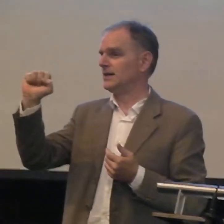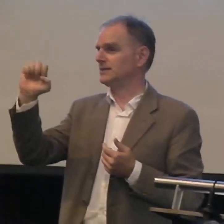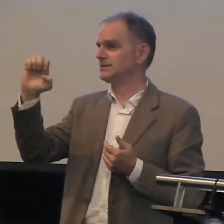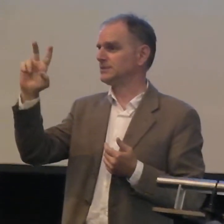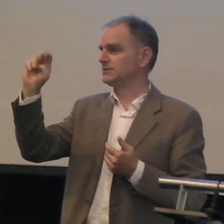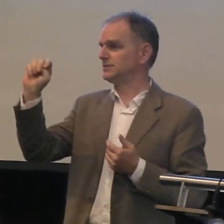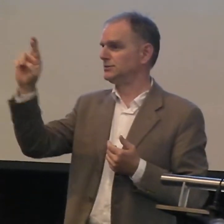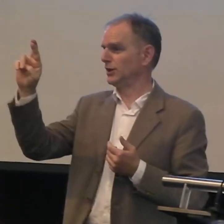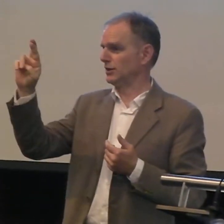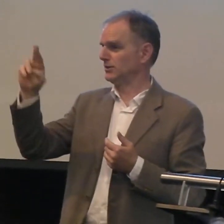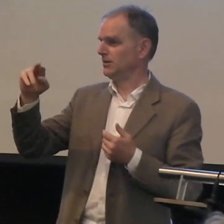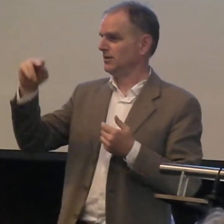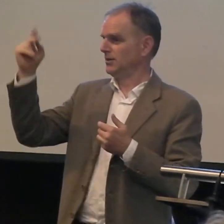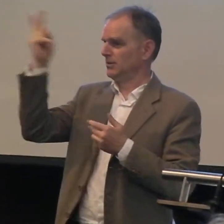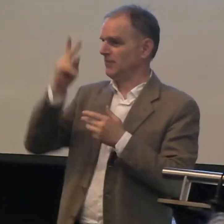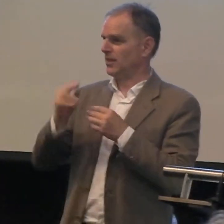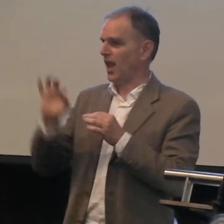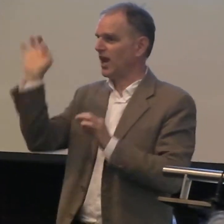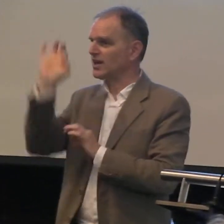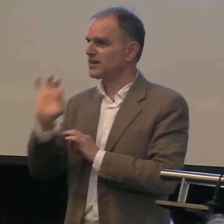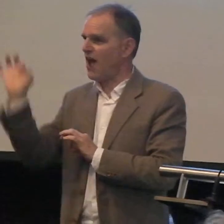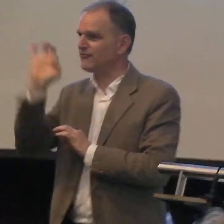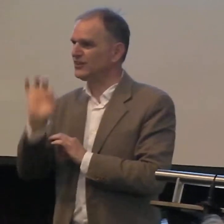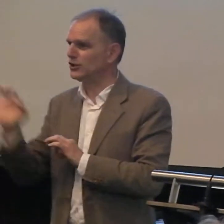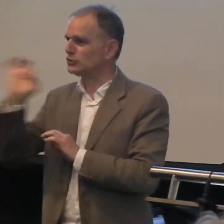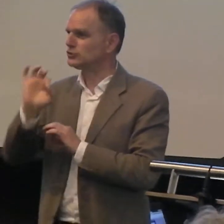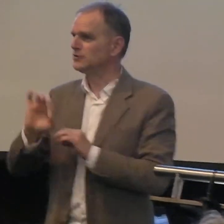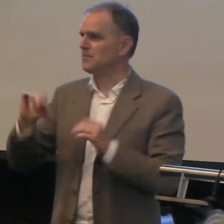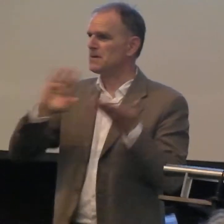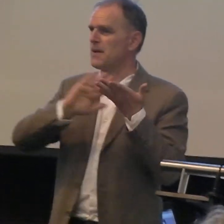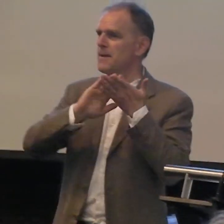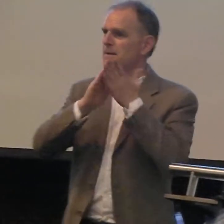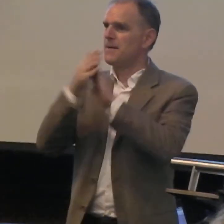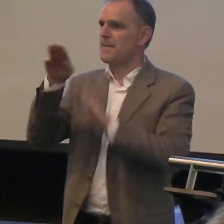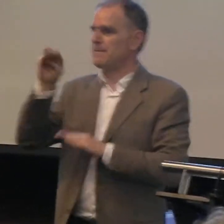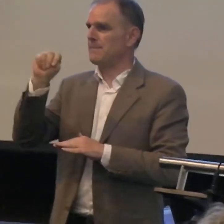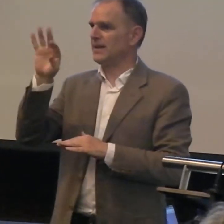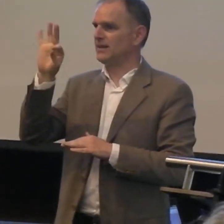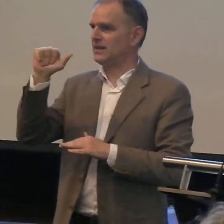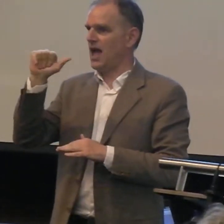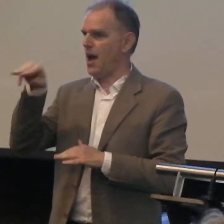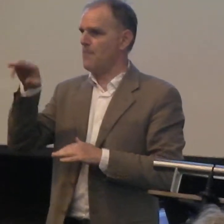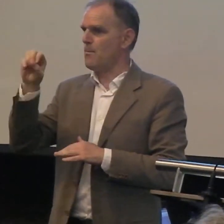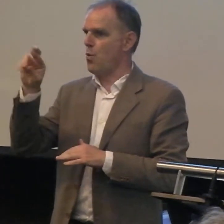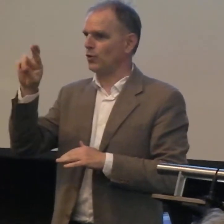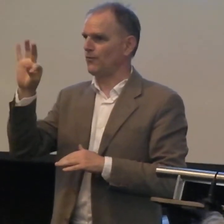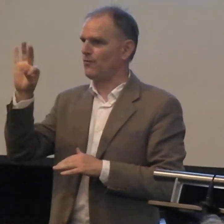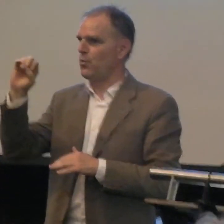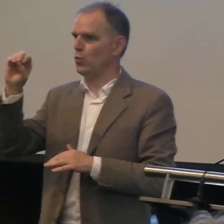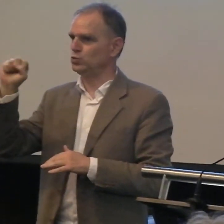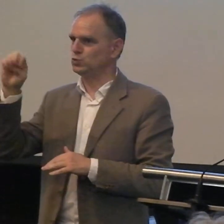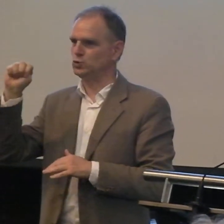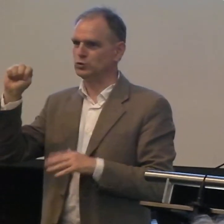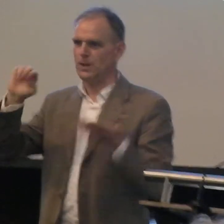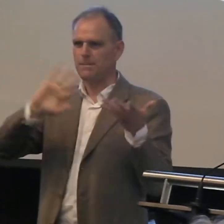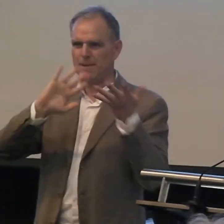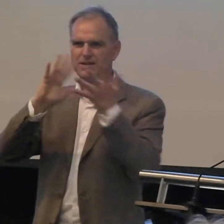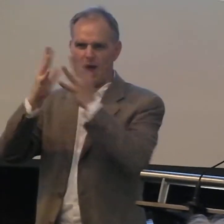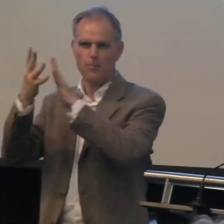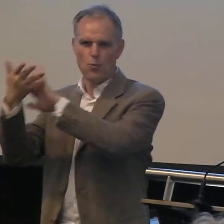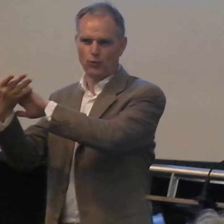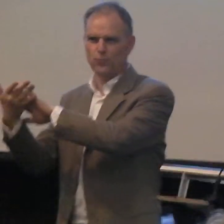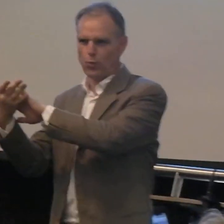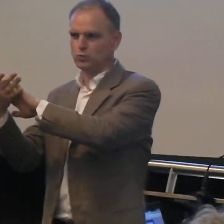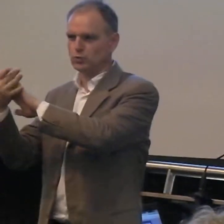Bijvoorbeeld, met Escher, dat is een graficus, die een